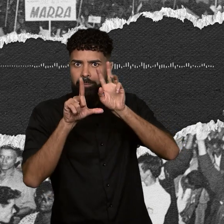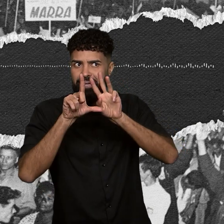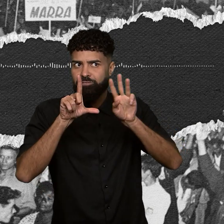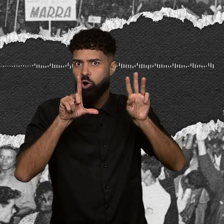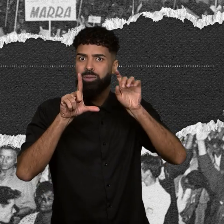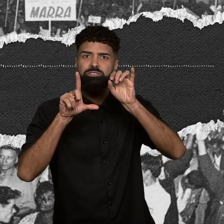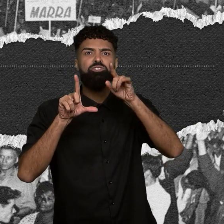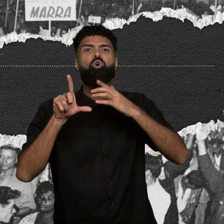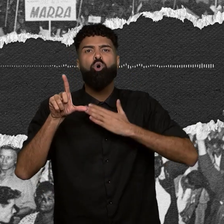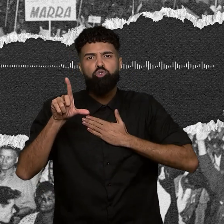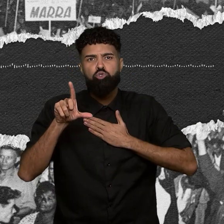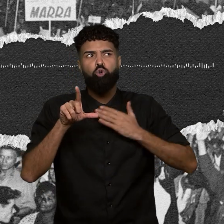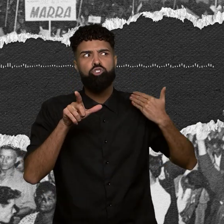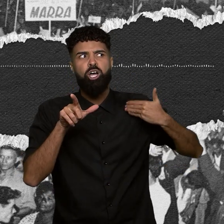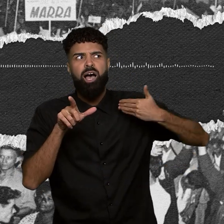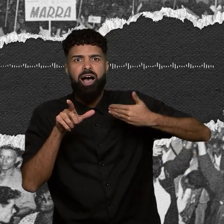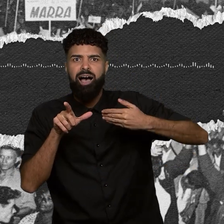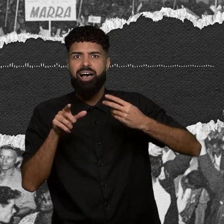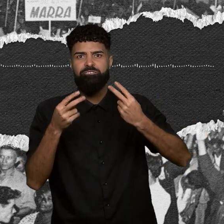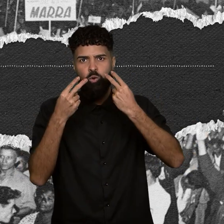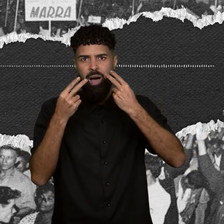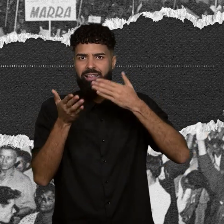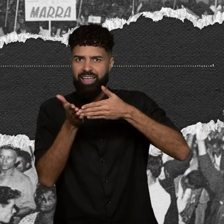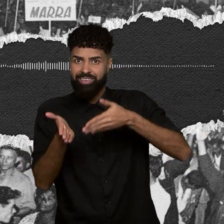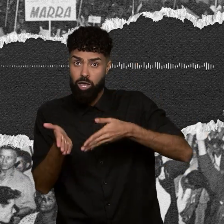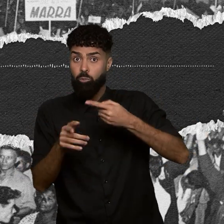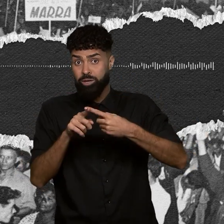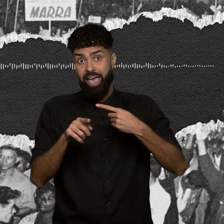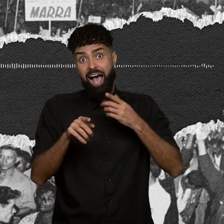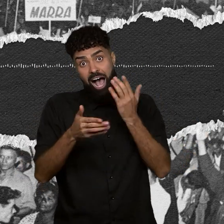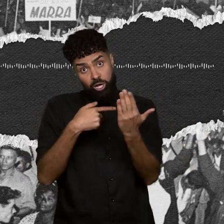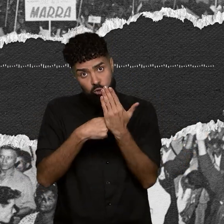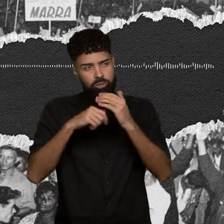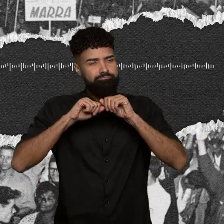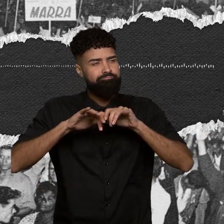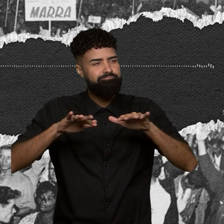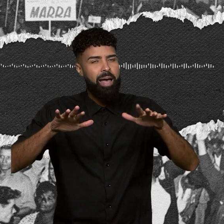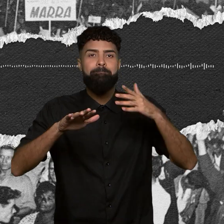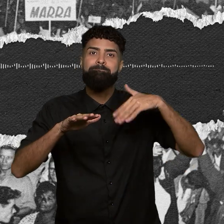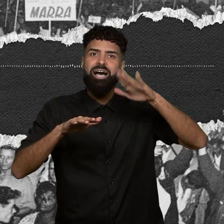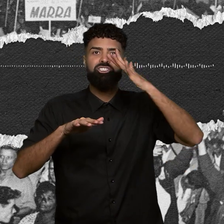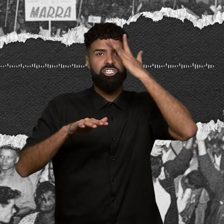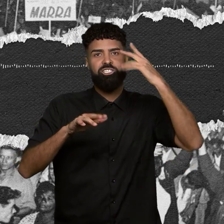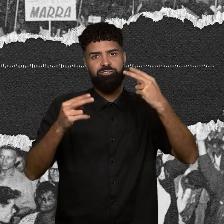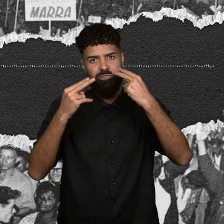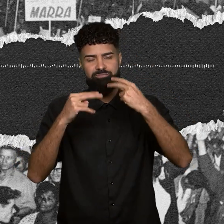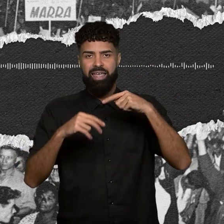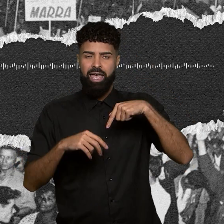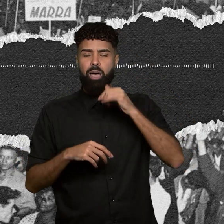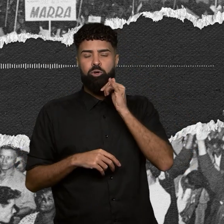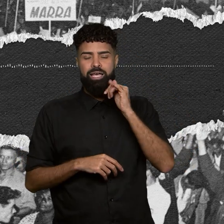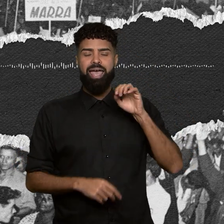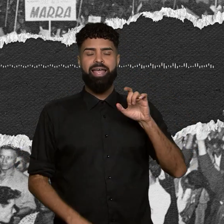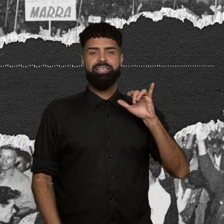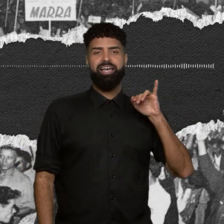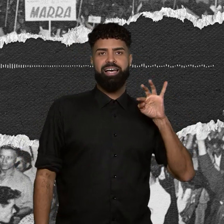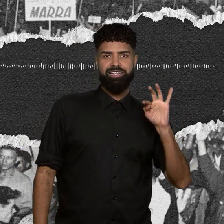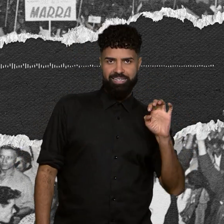que ouviu até aqui. Isso ajuda a gente a chegar em mais gente. Esse podcast é idealizado e narrado pela Eliane Gonçalves e por mim, Sumaya